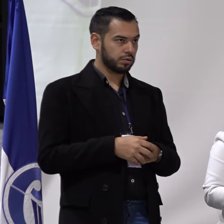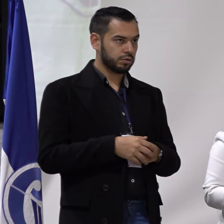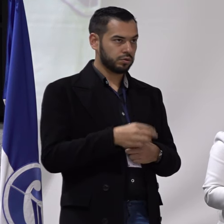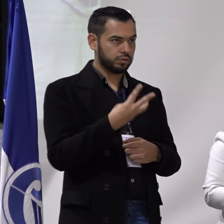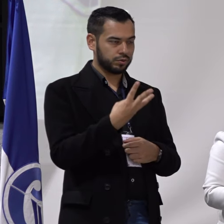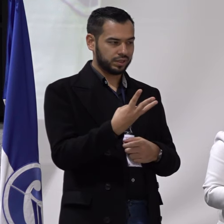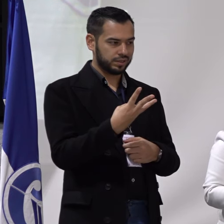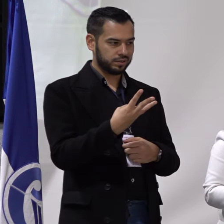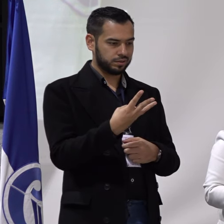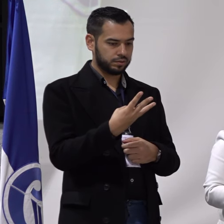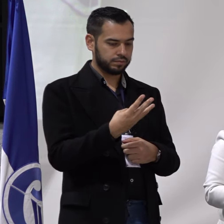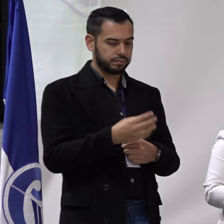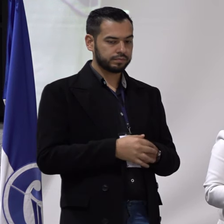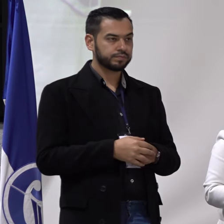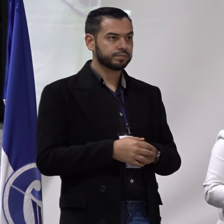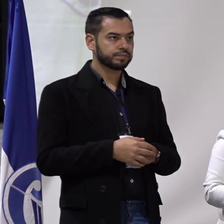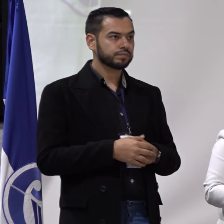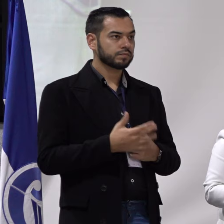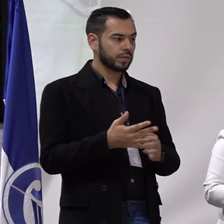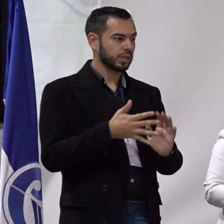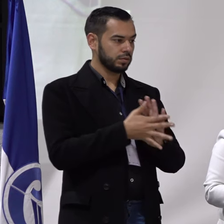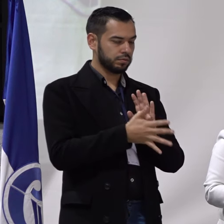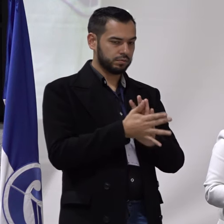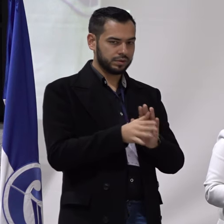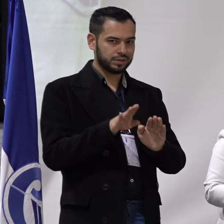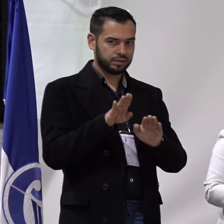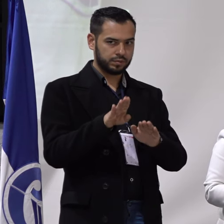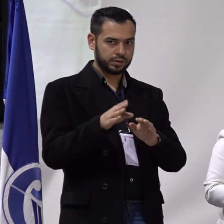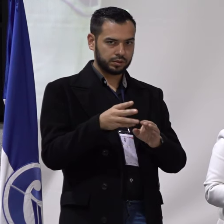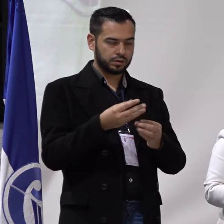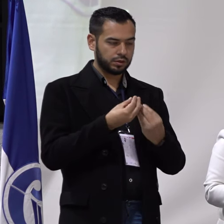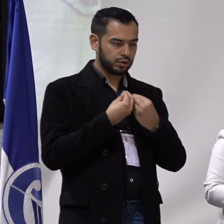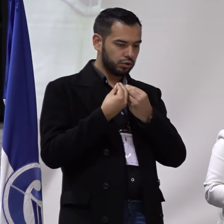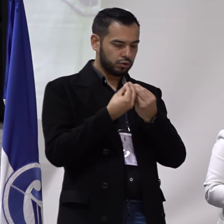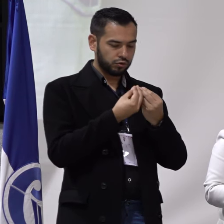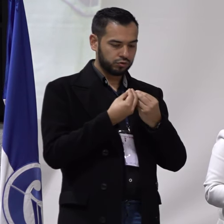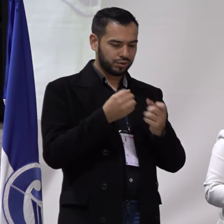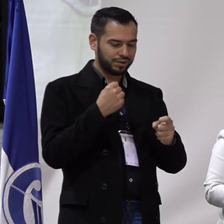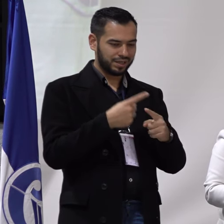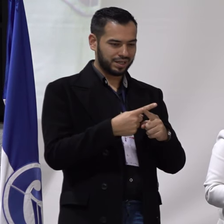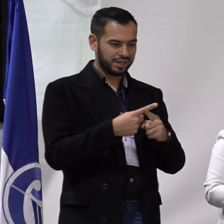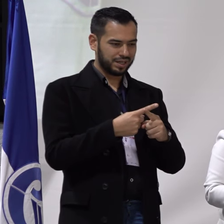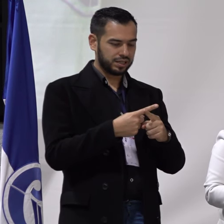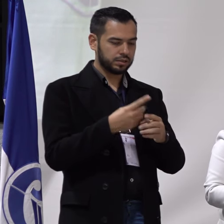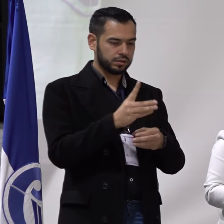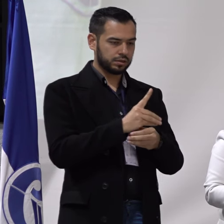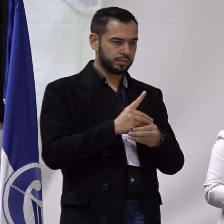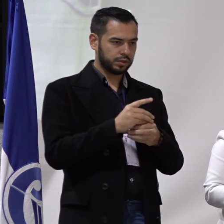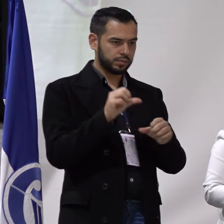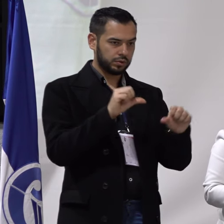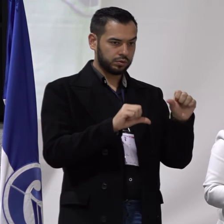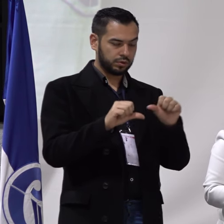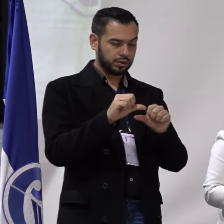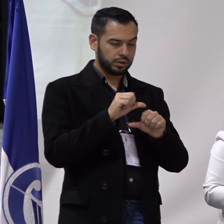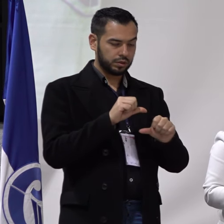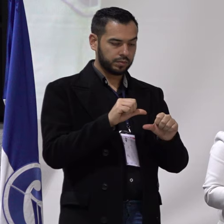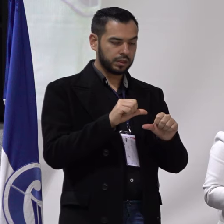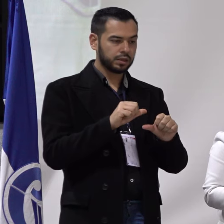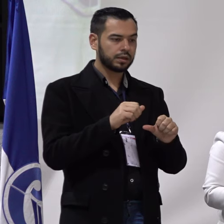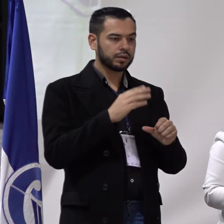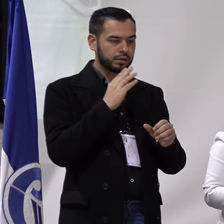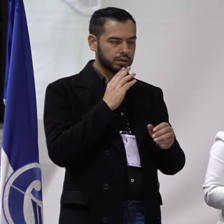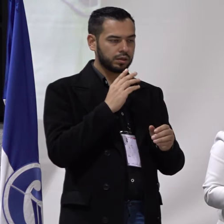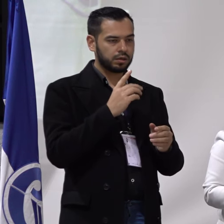3 votos. Esto quiere decir que los representantes de egresados ante el consejo de departamento de química, es la